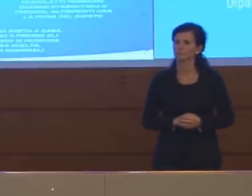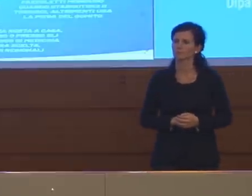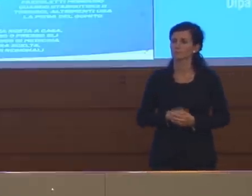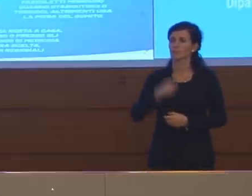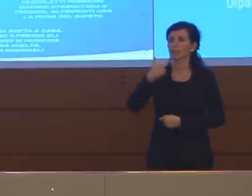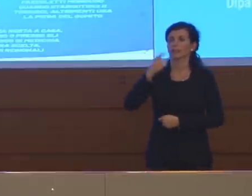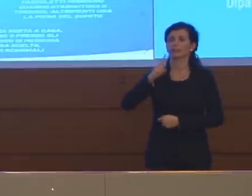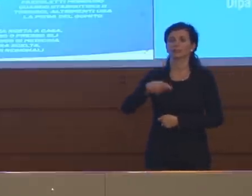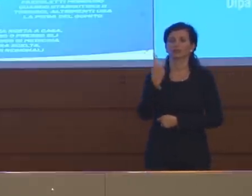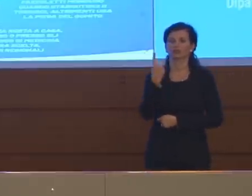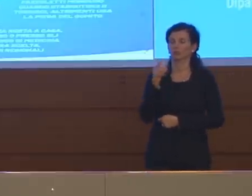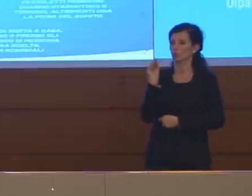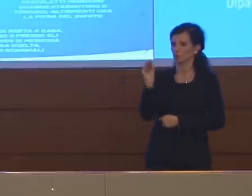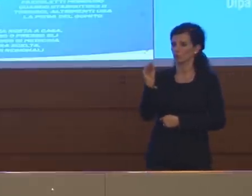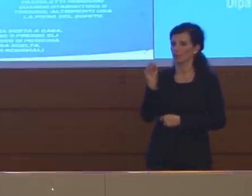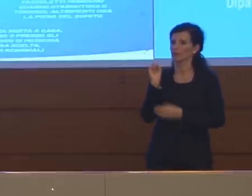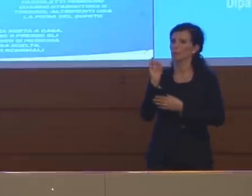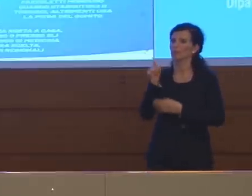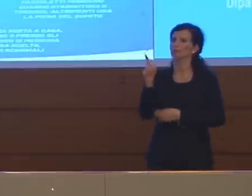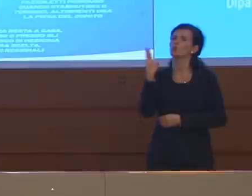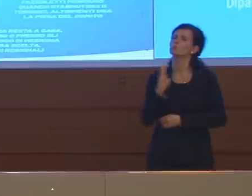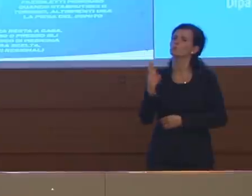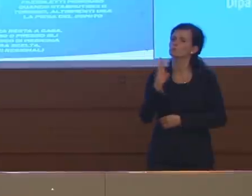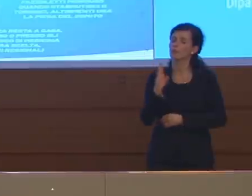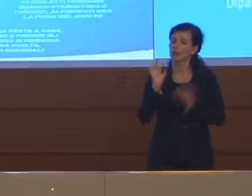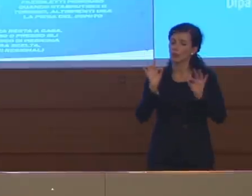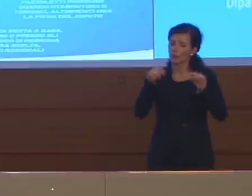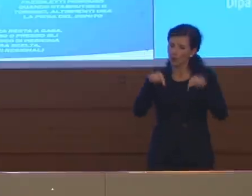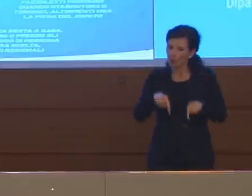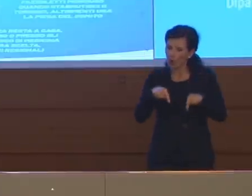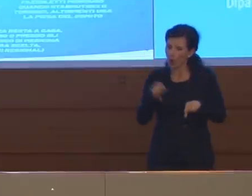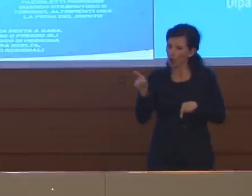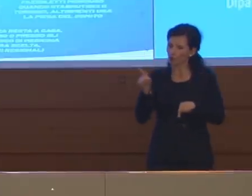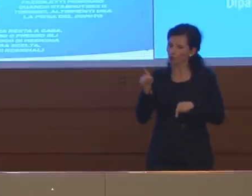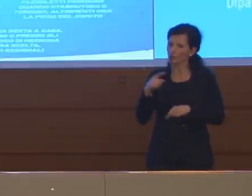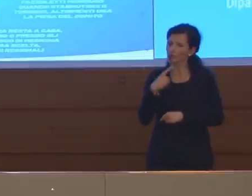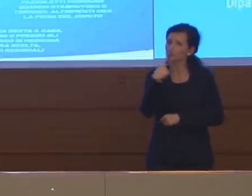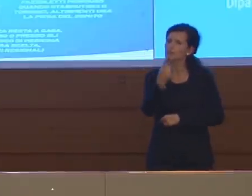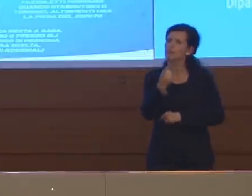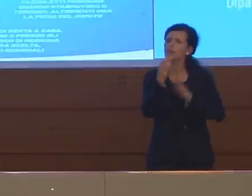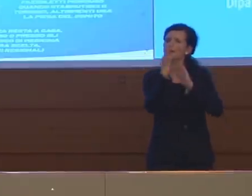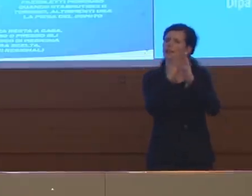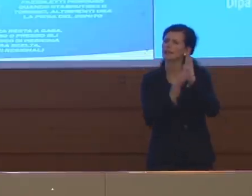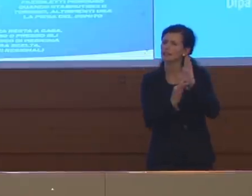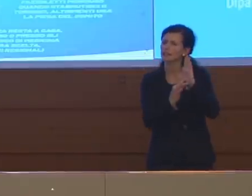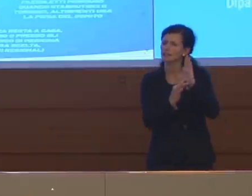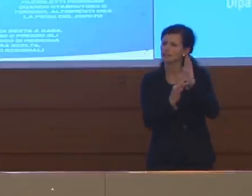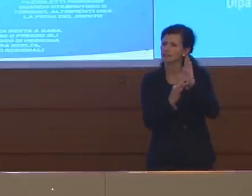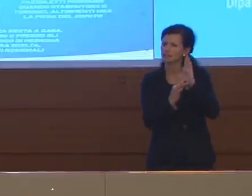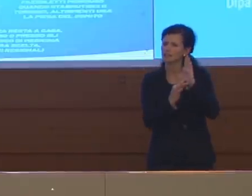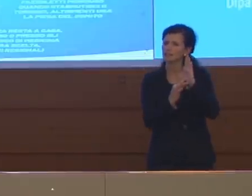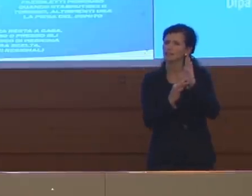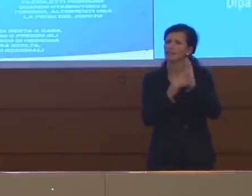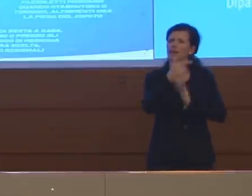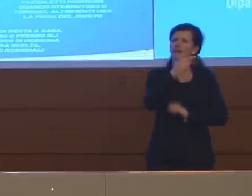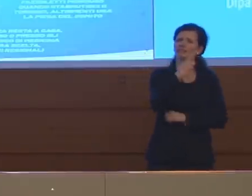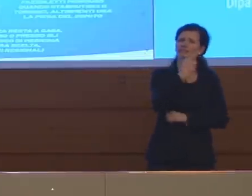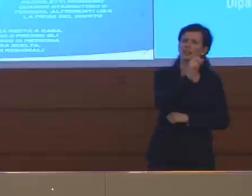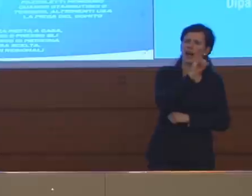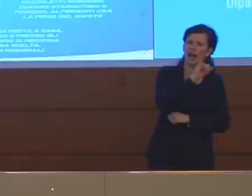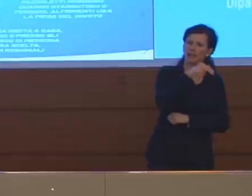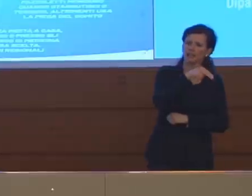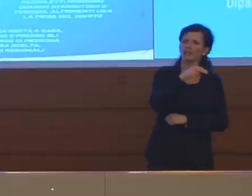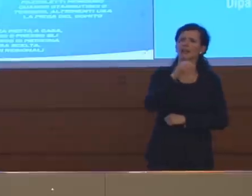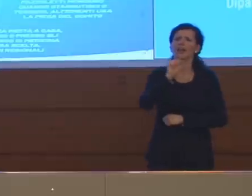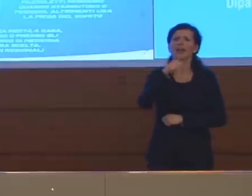Una domanda per il professor Brusaferro. Proprio oggi lei ha parlato di questo criterio try and learn. Cioè capire